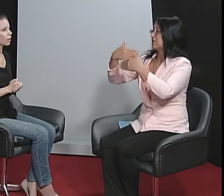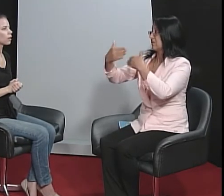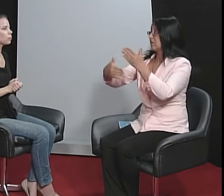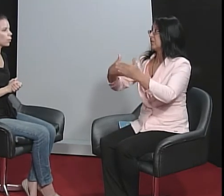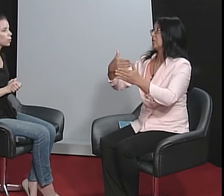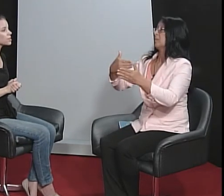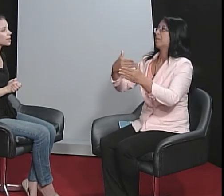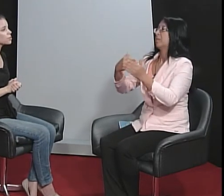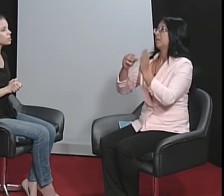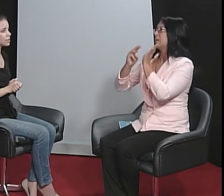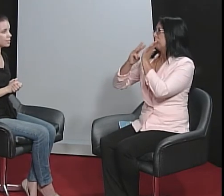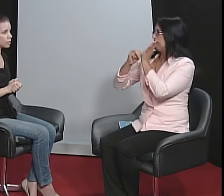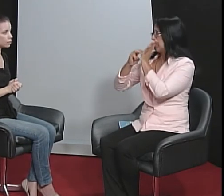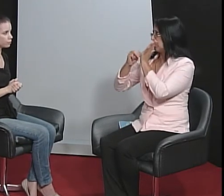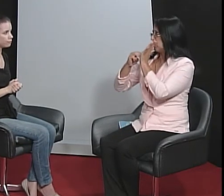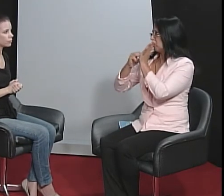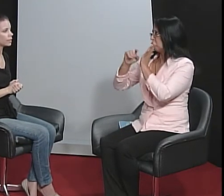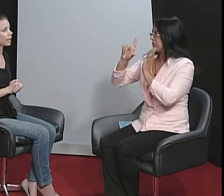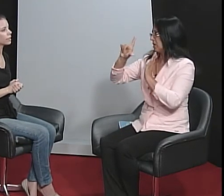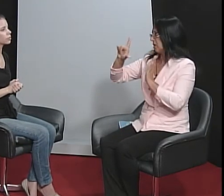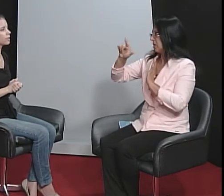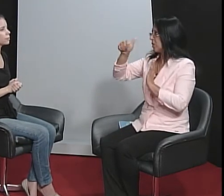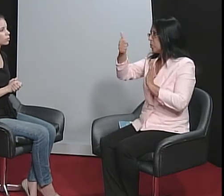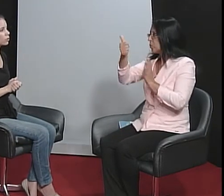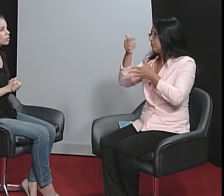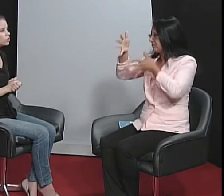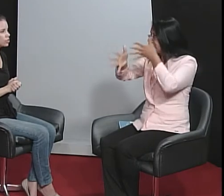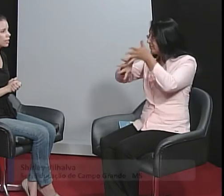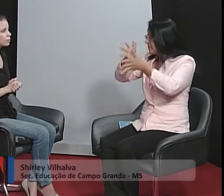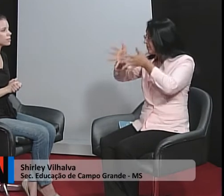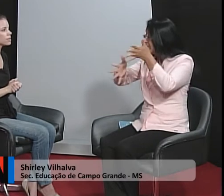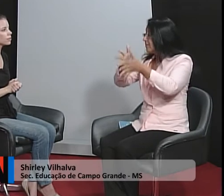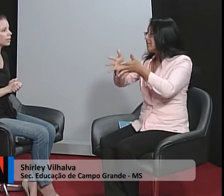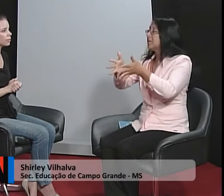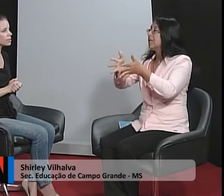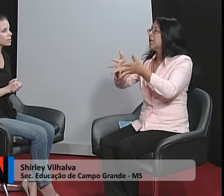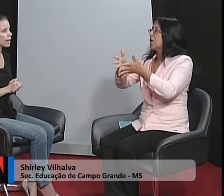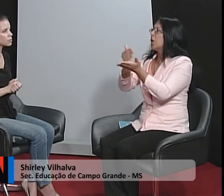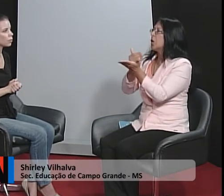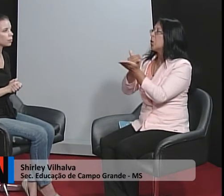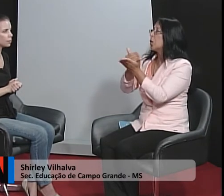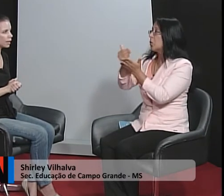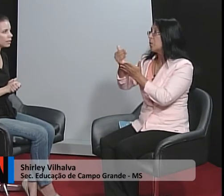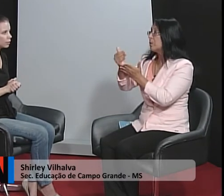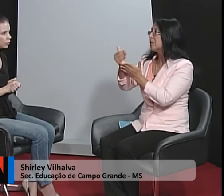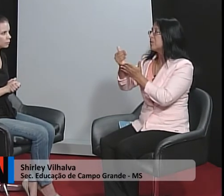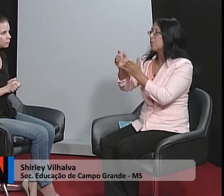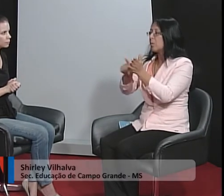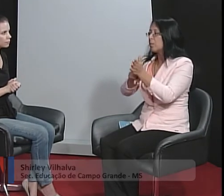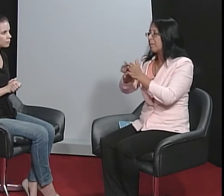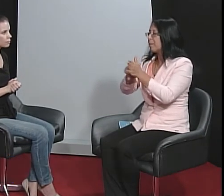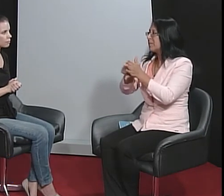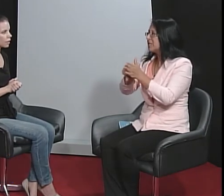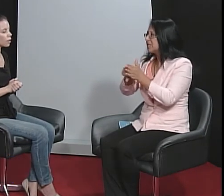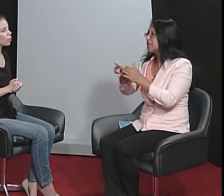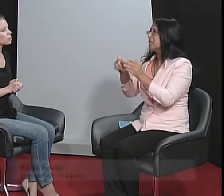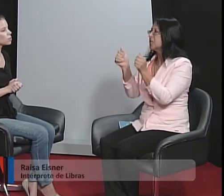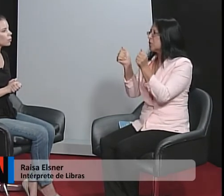Bom, o processo de ensino tem toda a metodologia do ensino da língua de sinais como primeira língua. Começou com uma